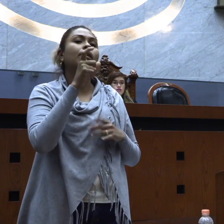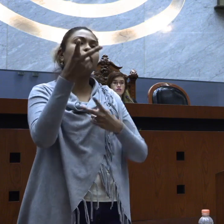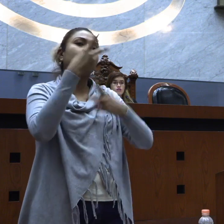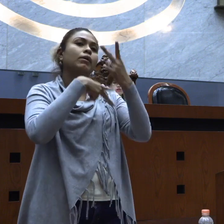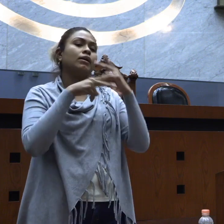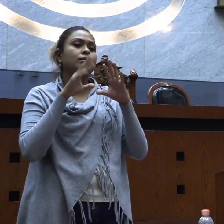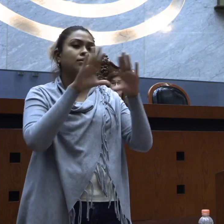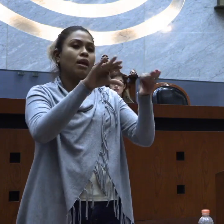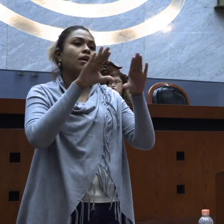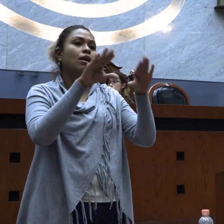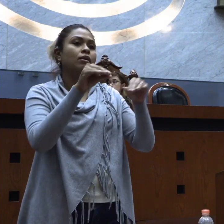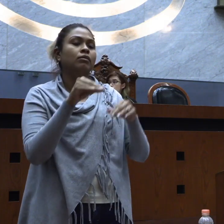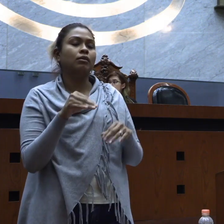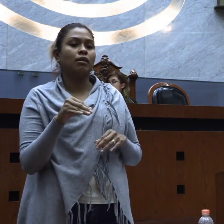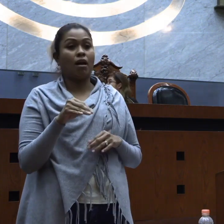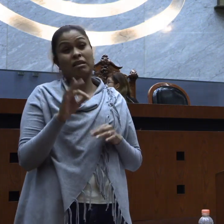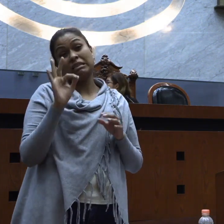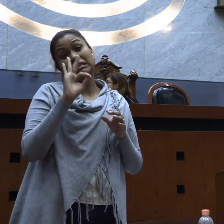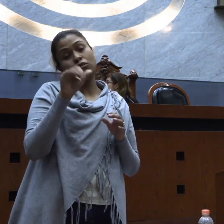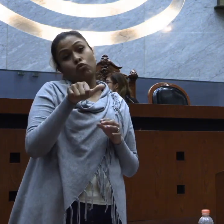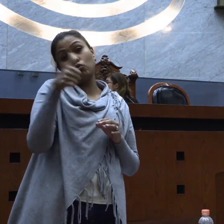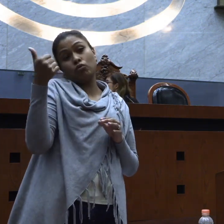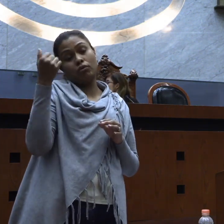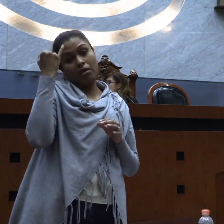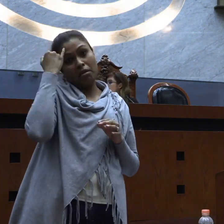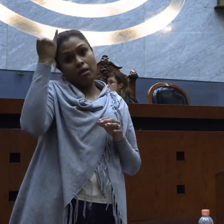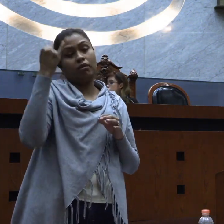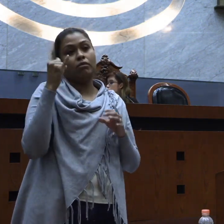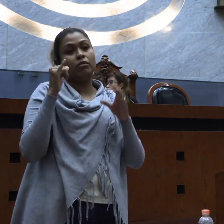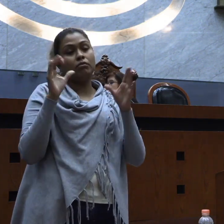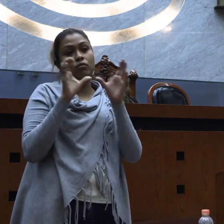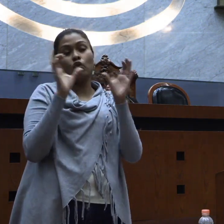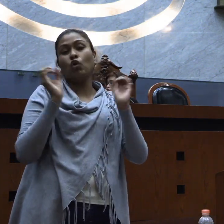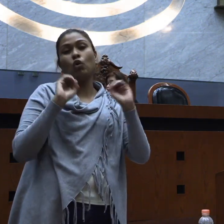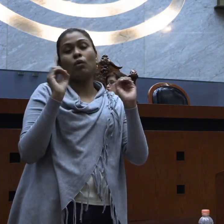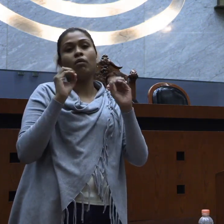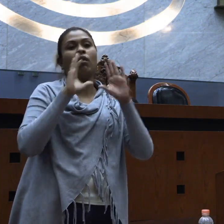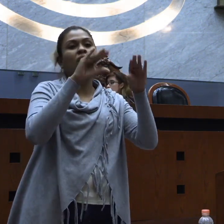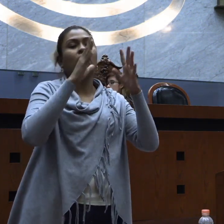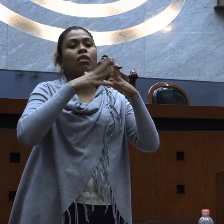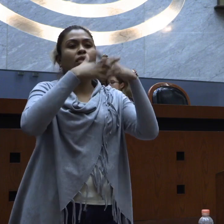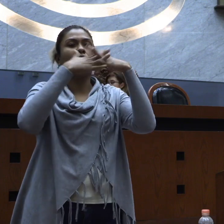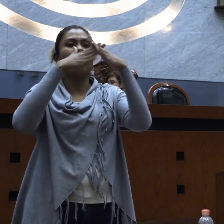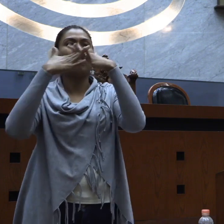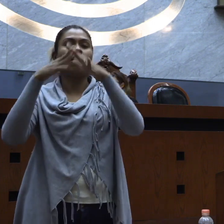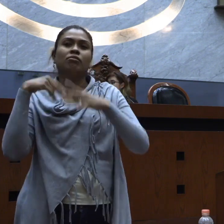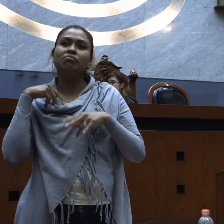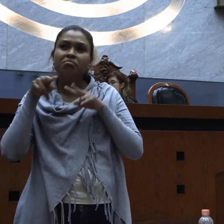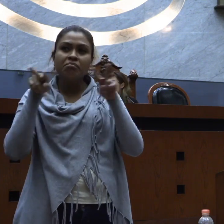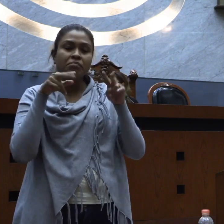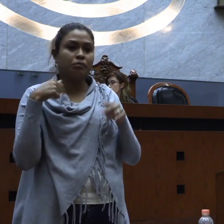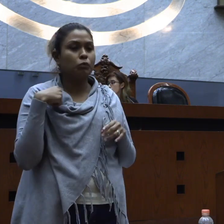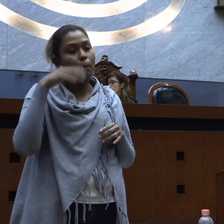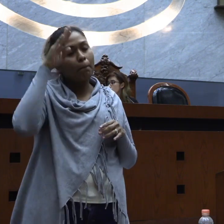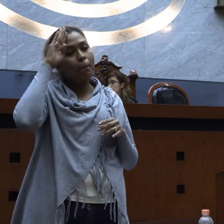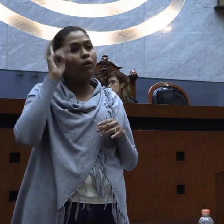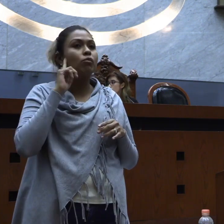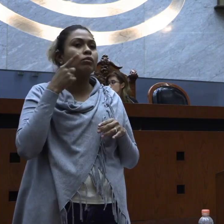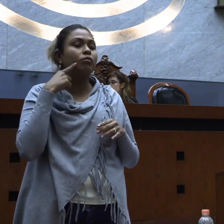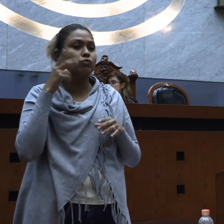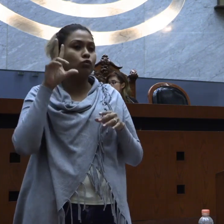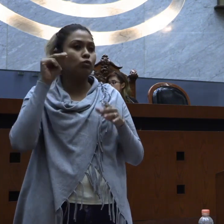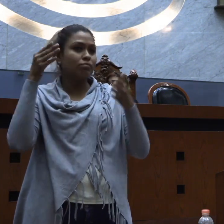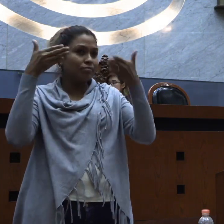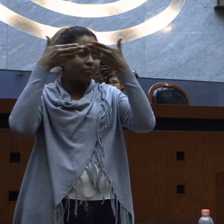lengua de señas, pero cuando una persona viene y nos habla, pues no nos podemos comunicar, a veces